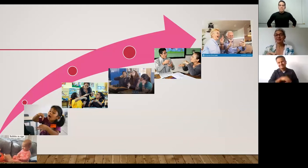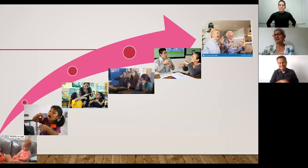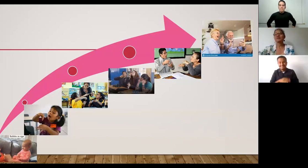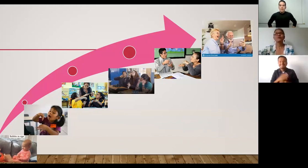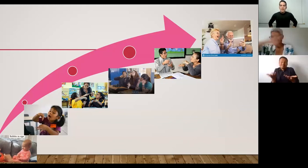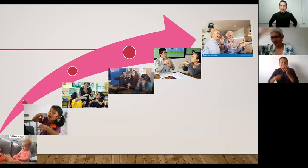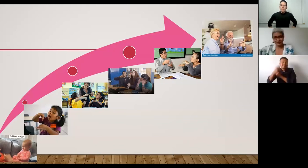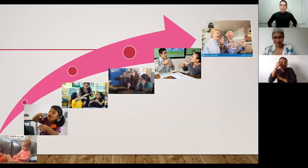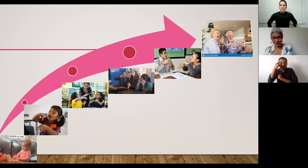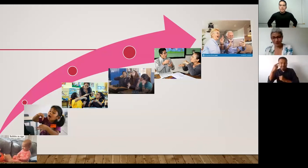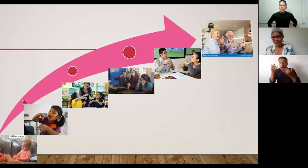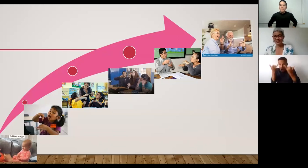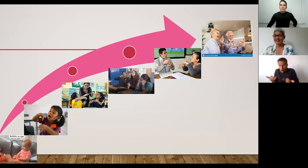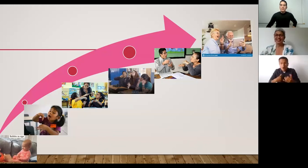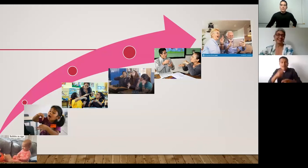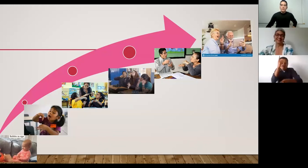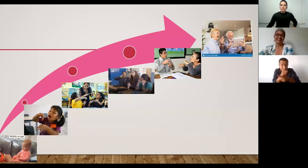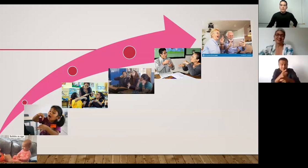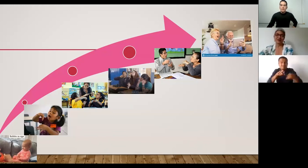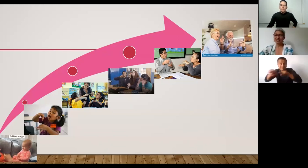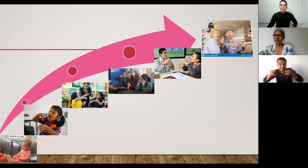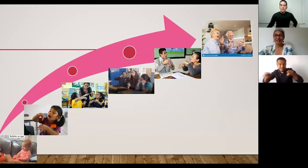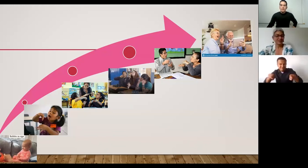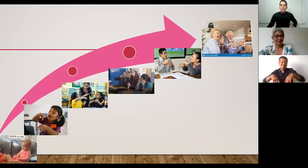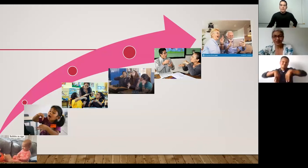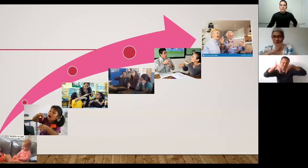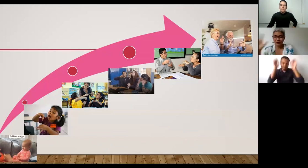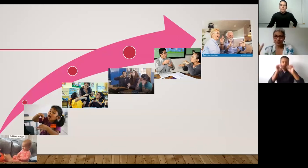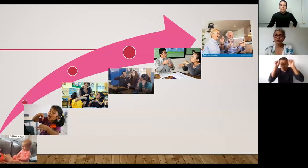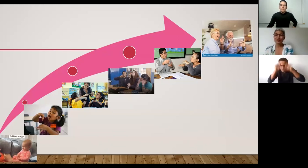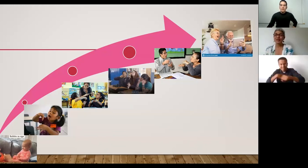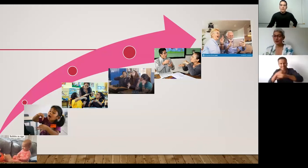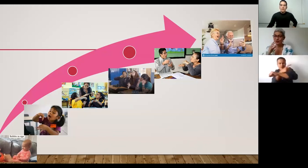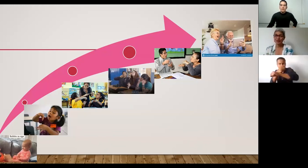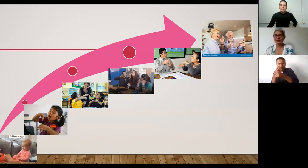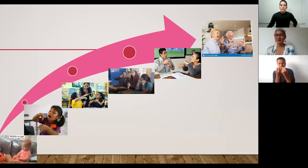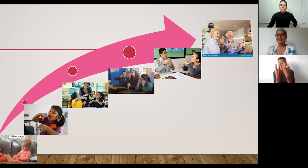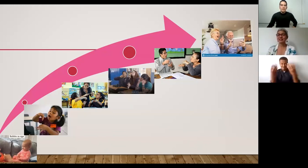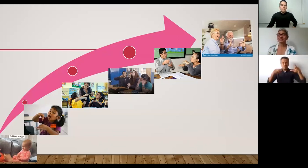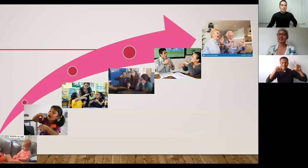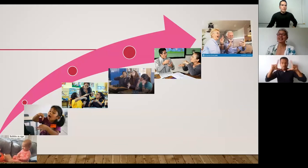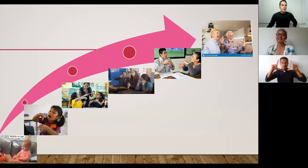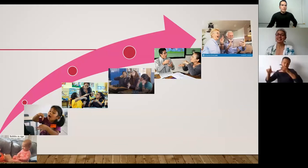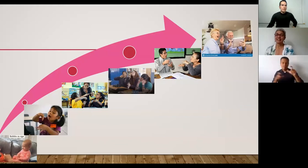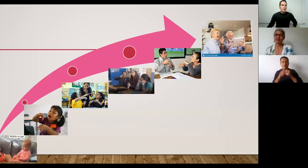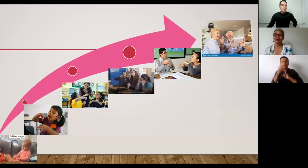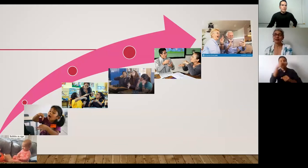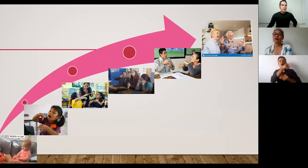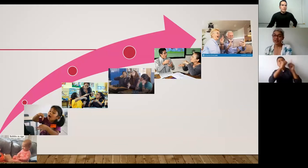habrá muchas más fotos de todas las personas a lo largo de todo el curso de vida y mucho más de bebecitos señando por